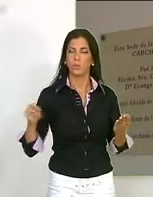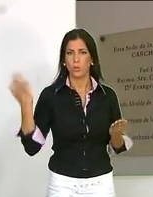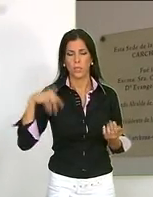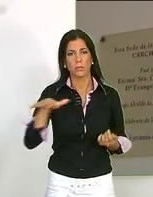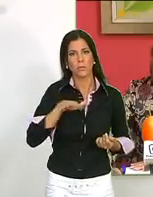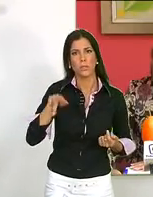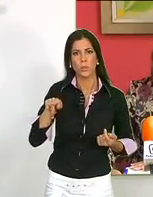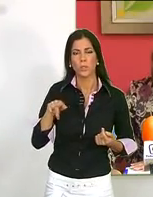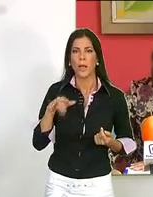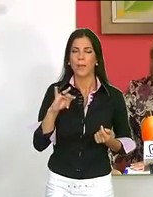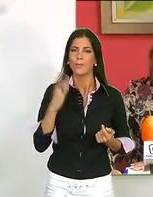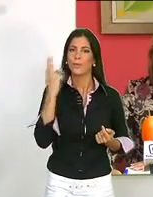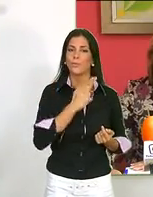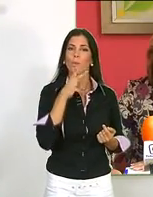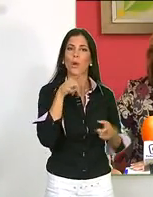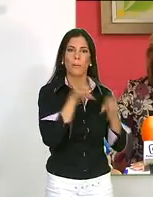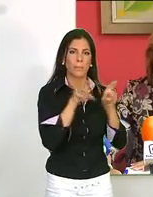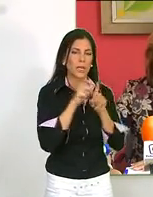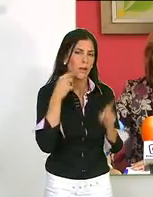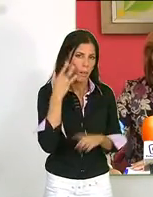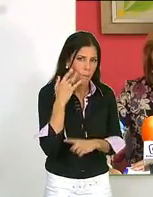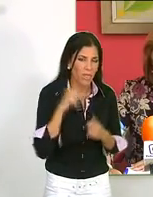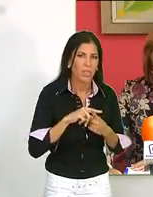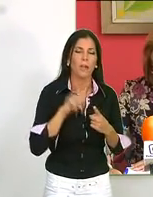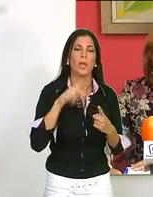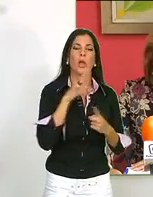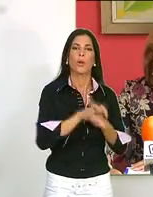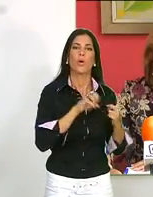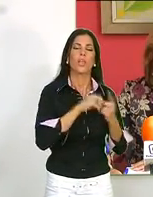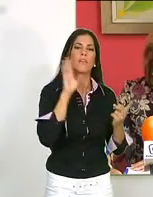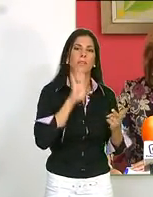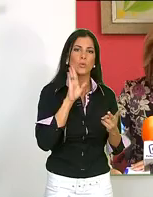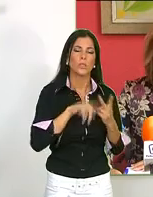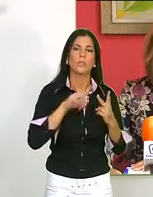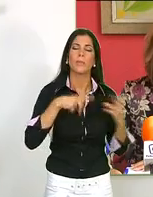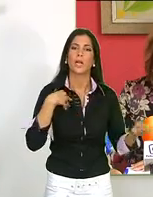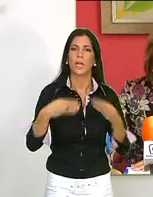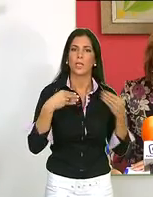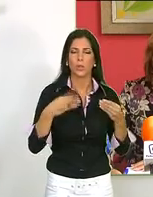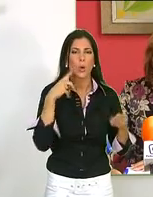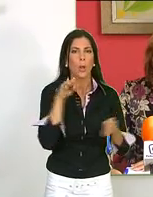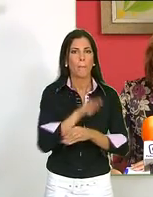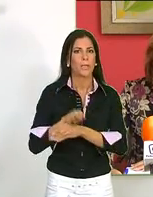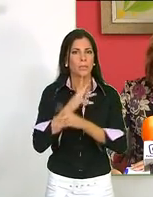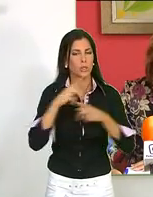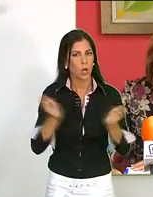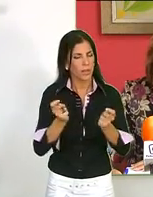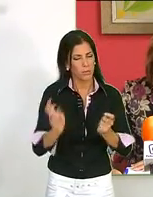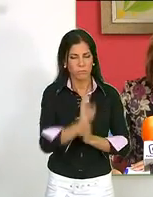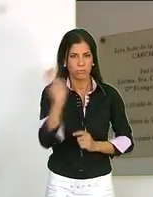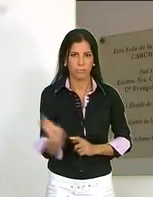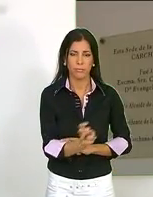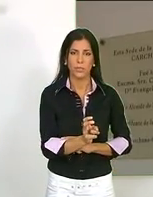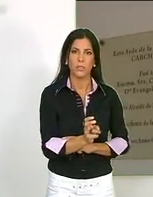frente al pago de contratos a que la entidad local tiene suscritos con empresas como la limpieza, recogida de basura o la del